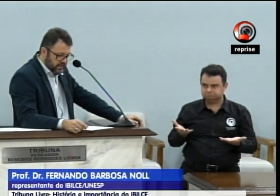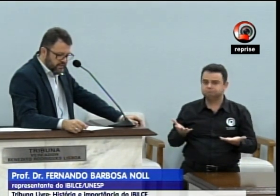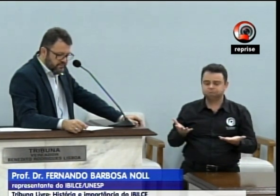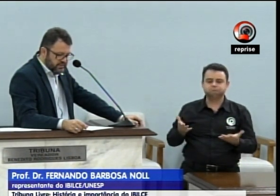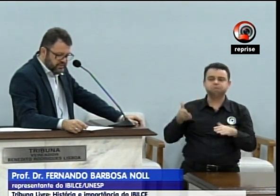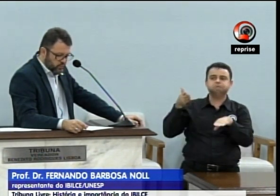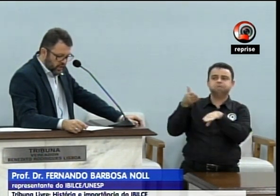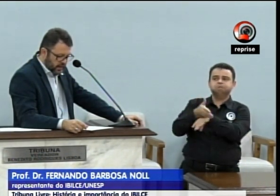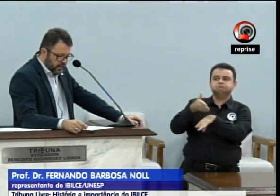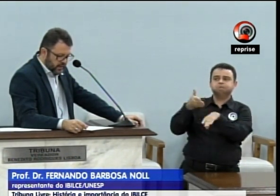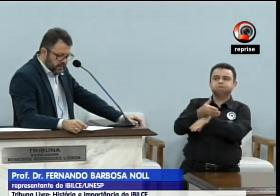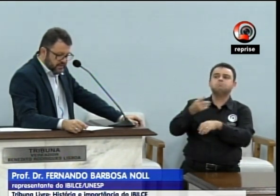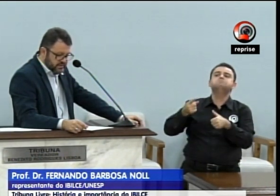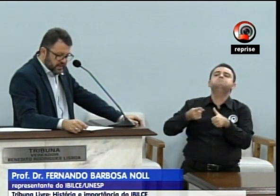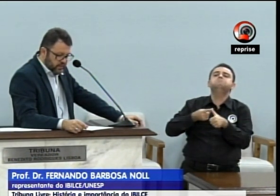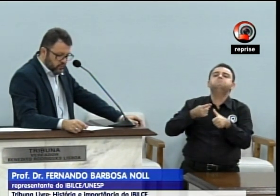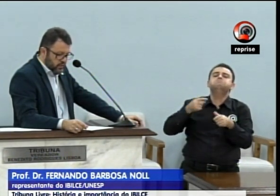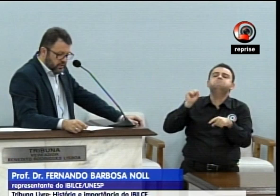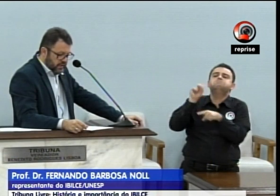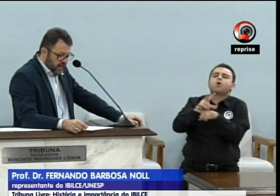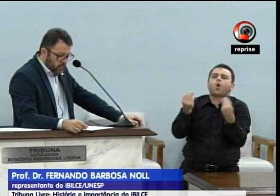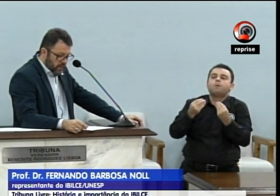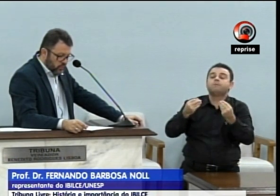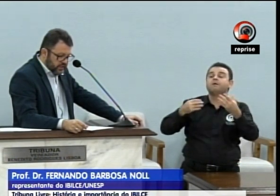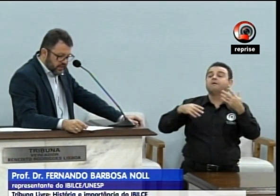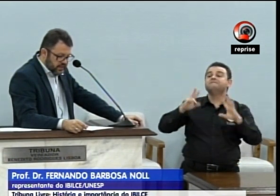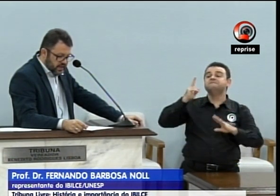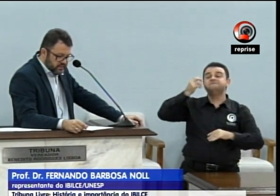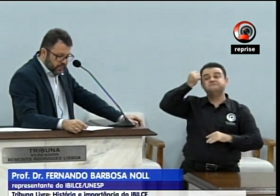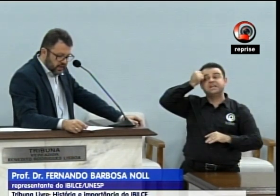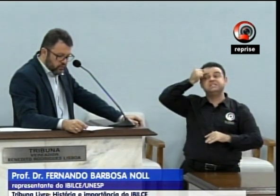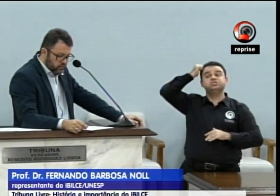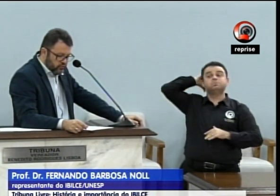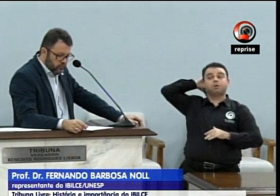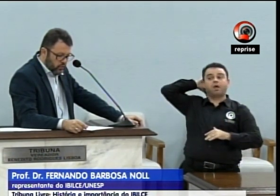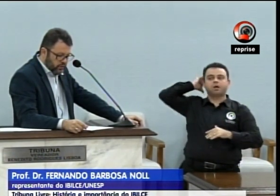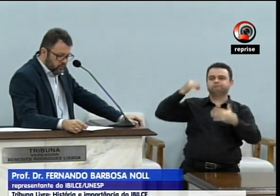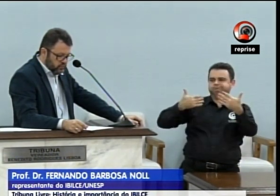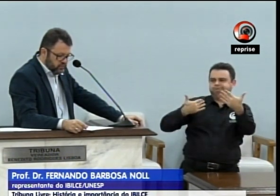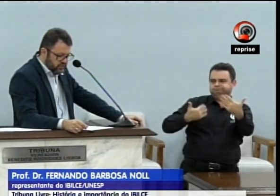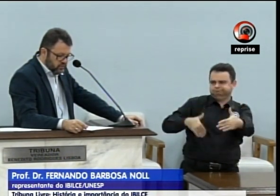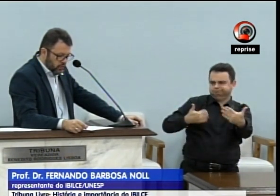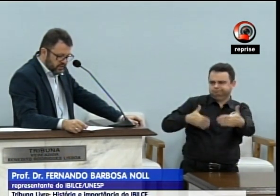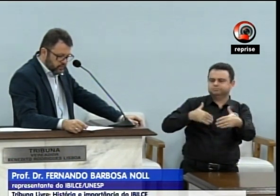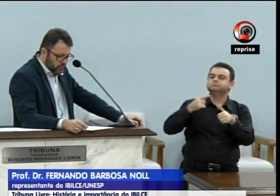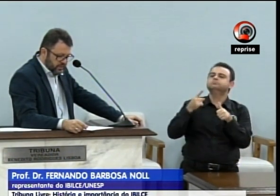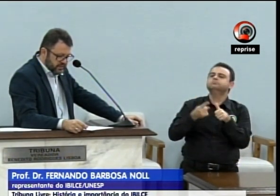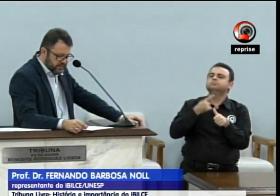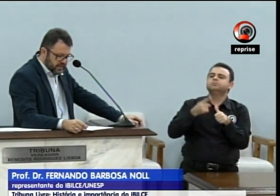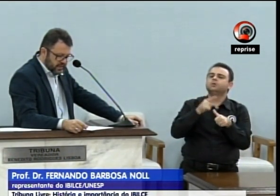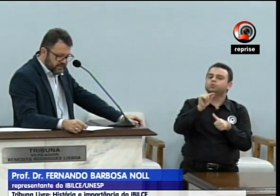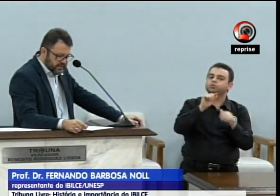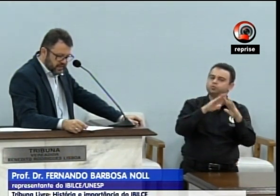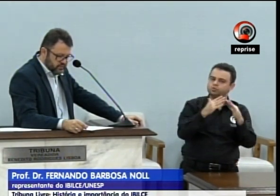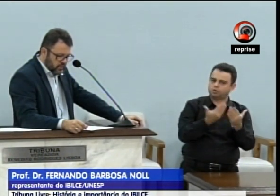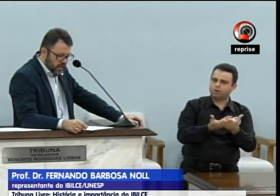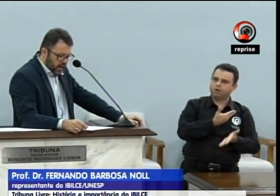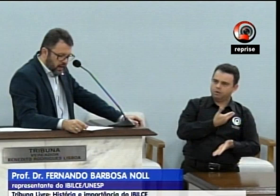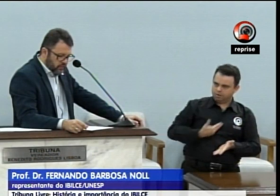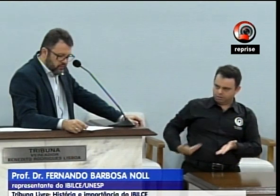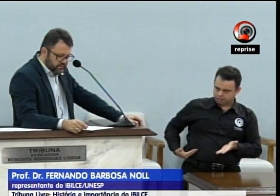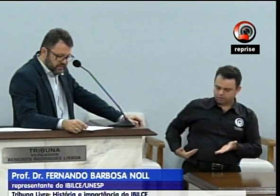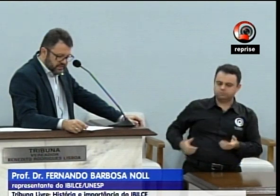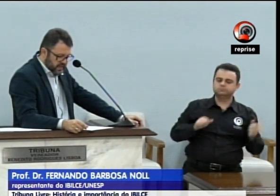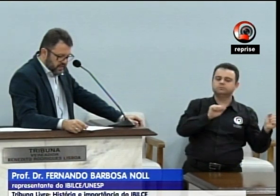via vestibular, sendo que há uma modalidade para alunos oriundos de escolas públicas terem acesso